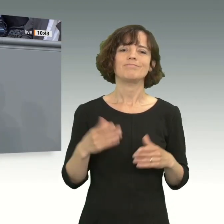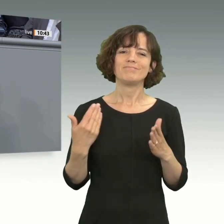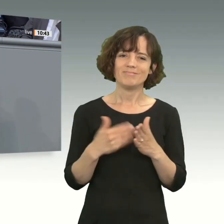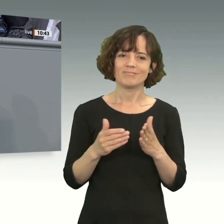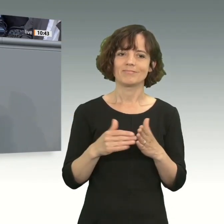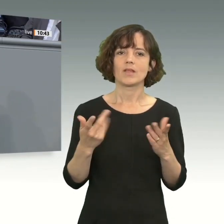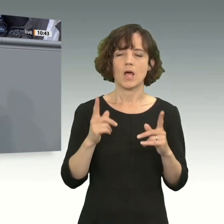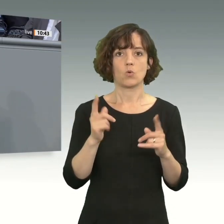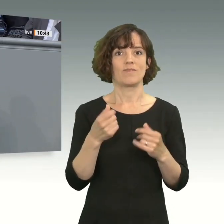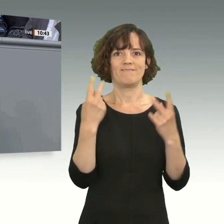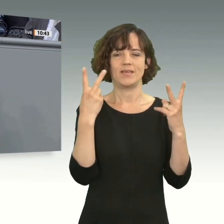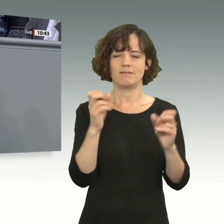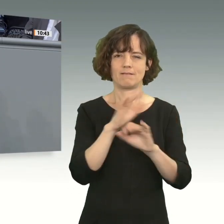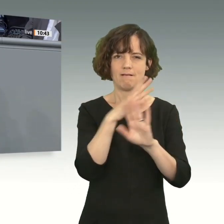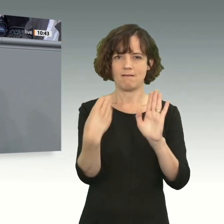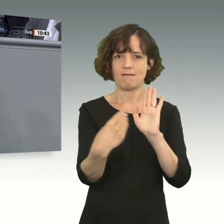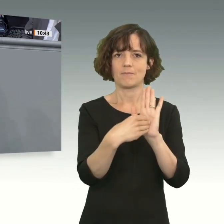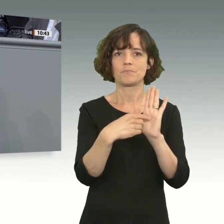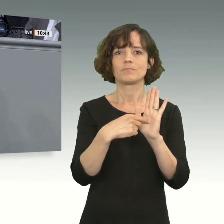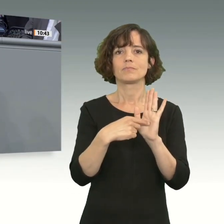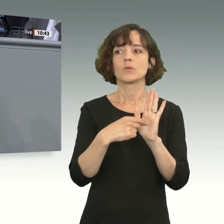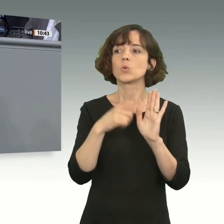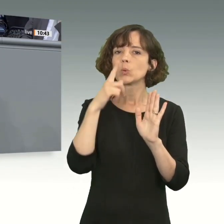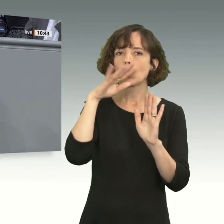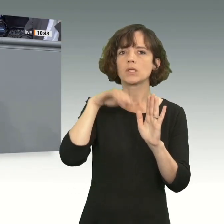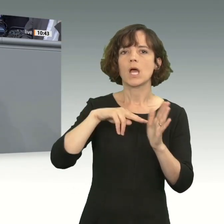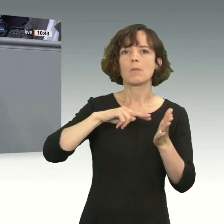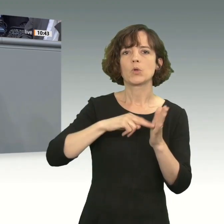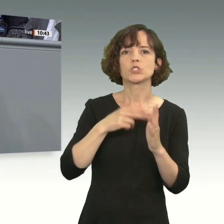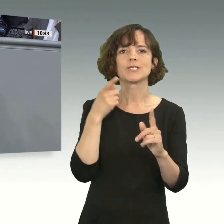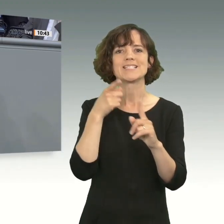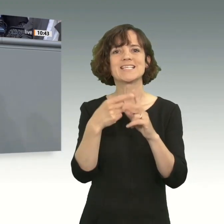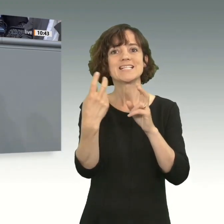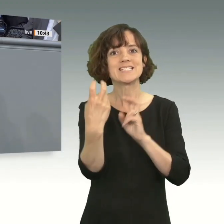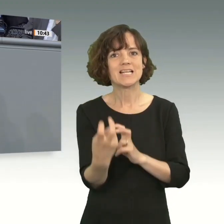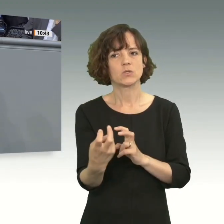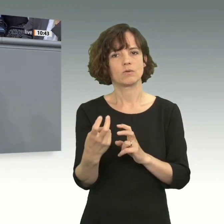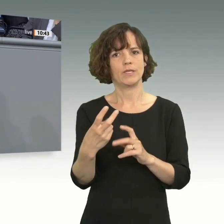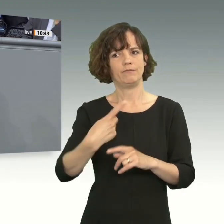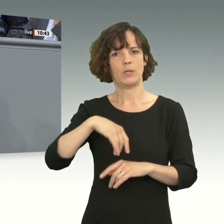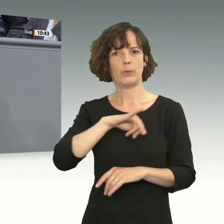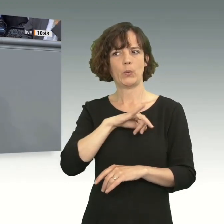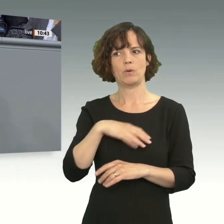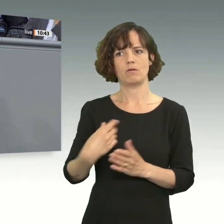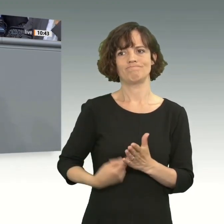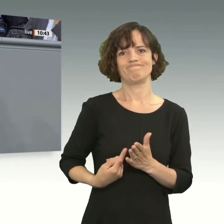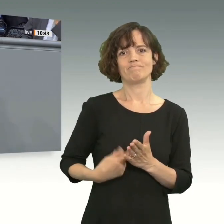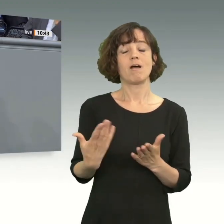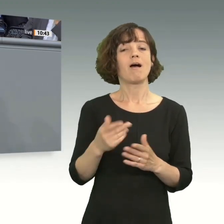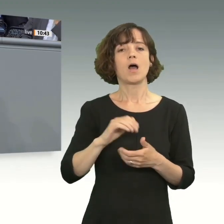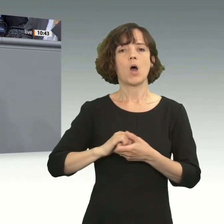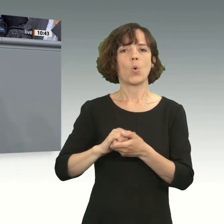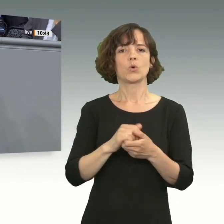Weiterhin, und das ist auch noch mal wichtig festzuhalten, das ist jetzt nicht nur eine politische Zielsetzung, die wir besonders als Grüne voraussetzen, sondern das ist auch